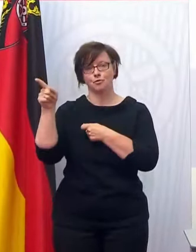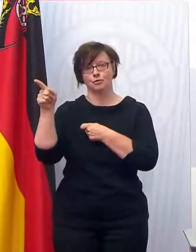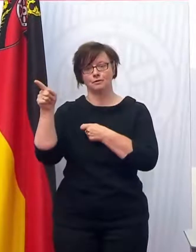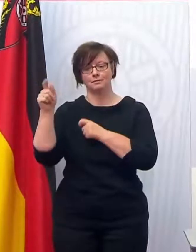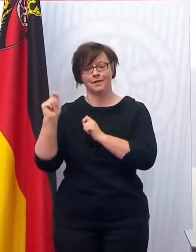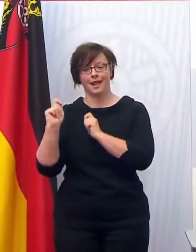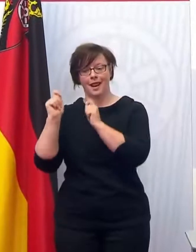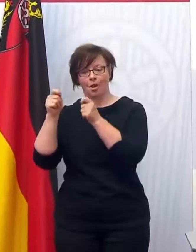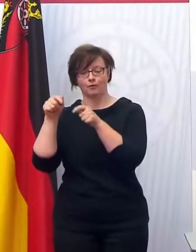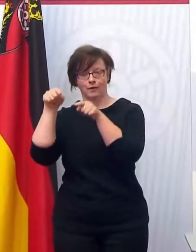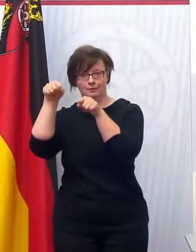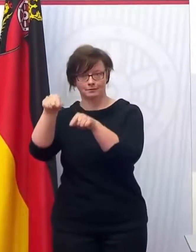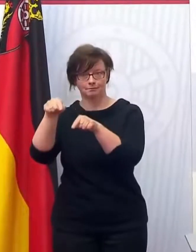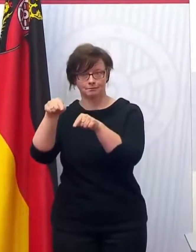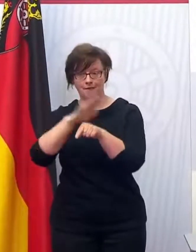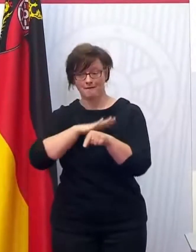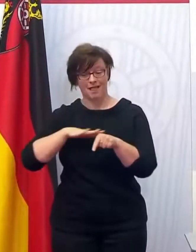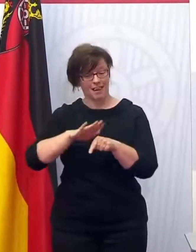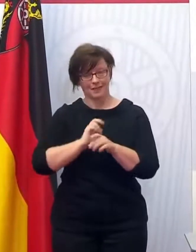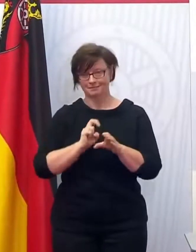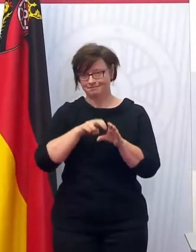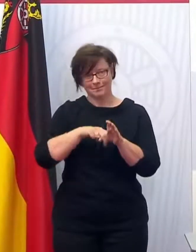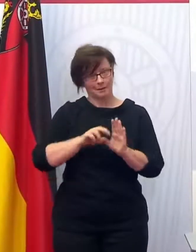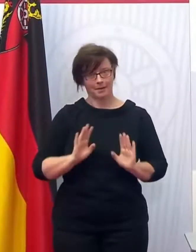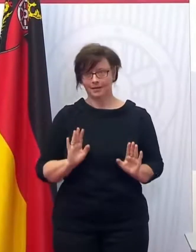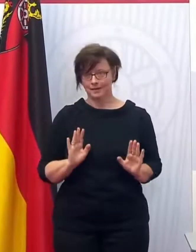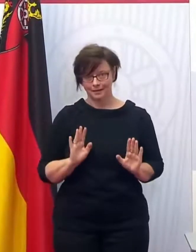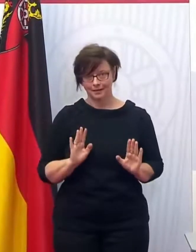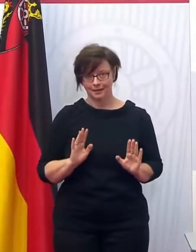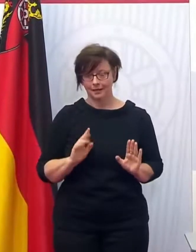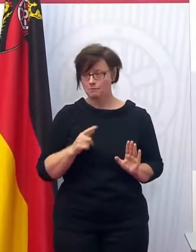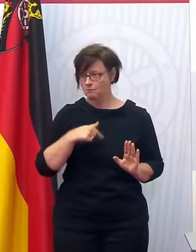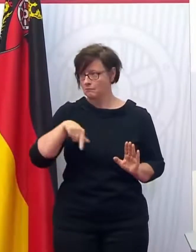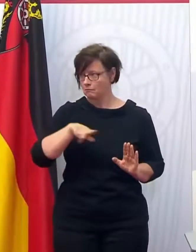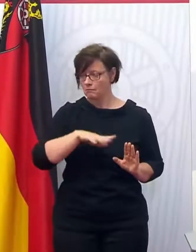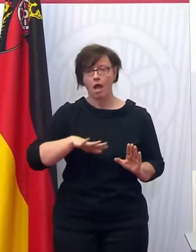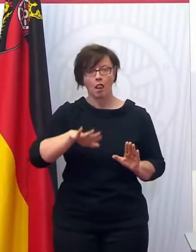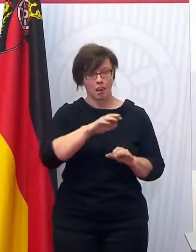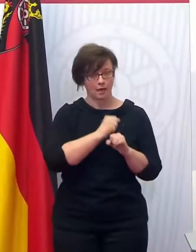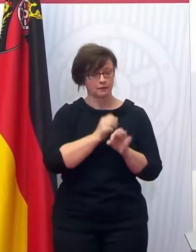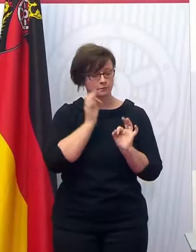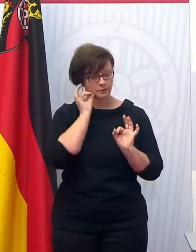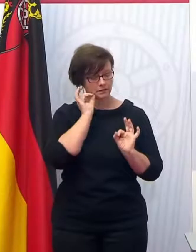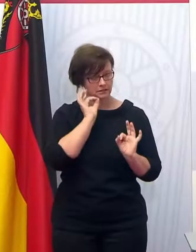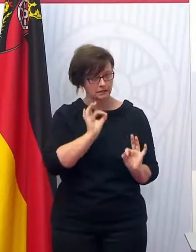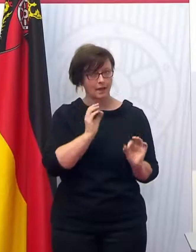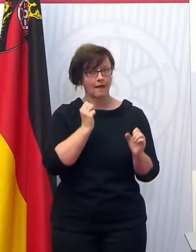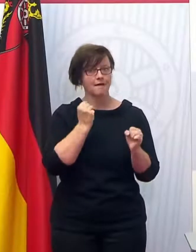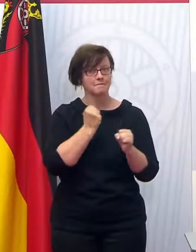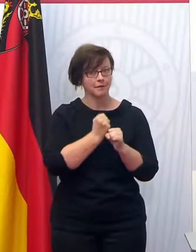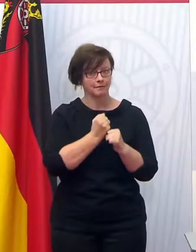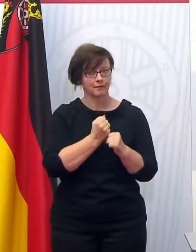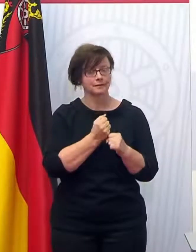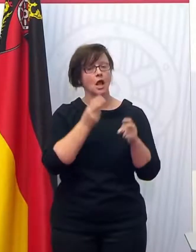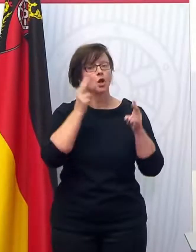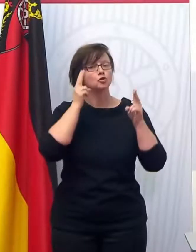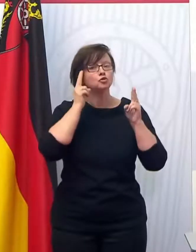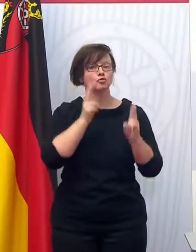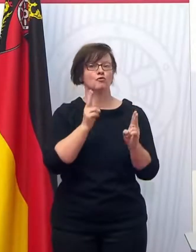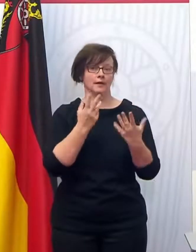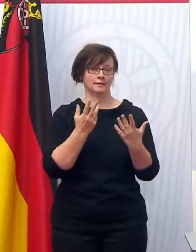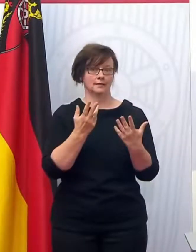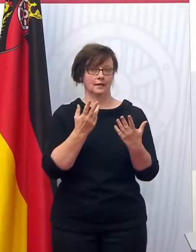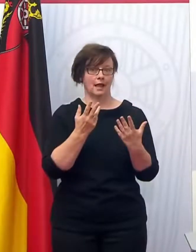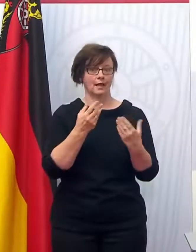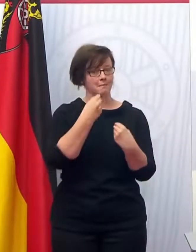Einheiten. Da ist das Land nicht eingebunden. Was wir aber machen und was unser Landesamt sehr gründlich macht, ist die Zuverlässigkeit, die Qualität